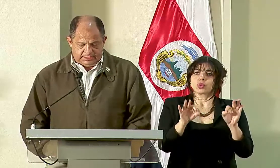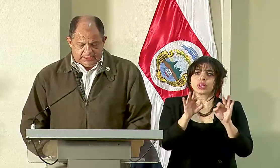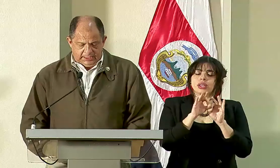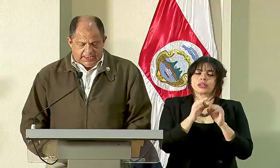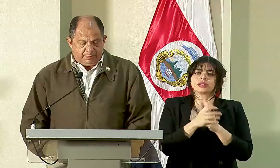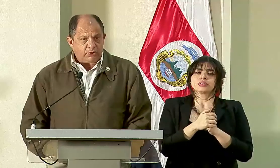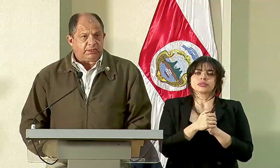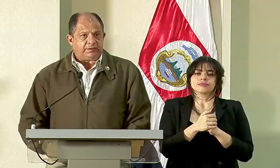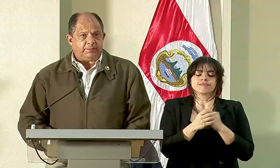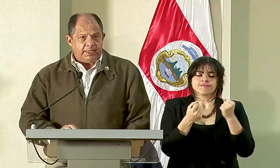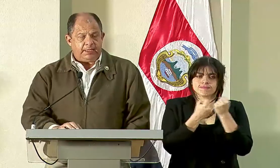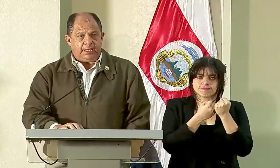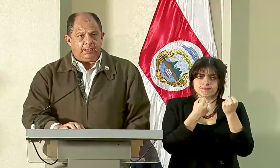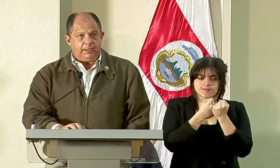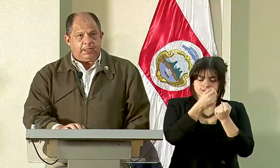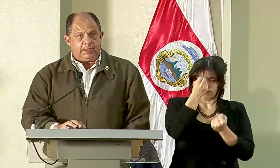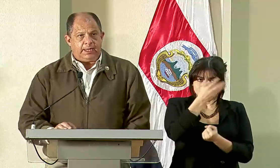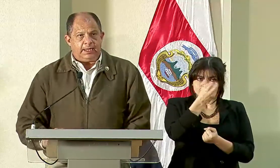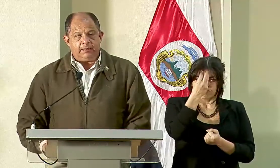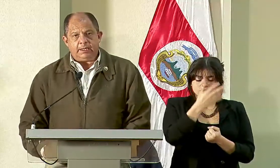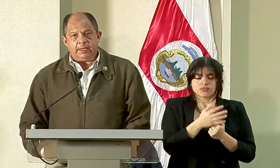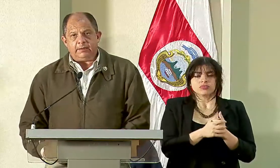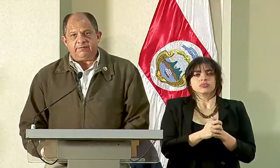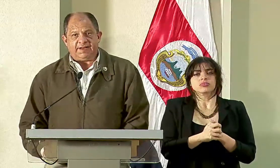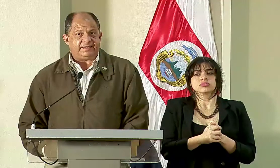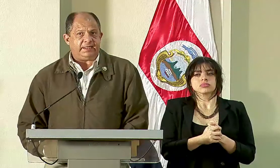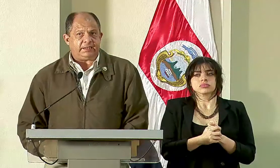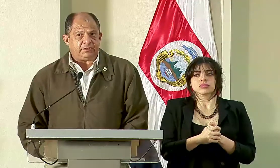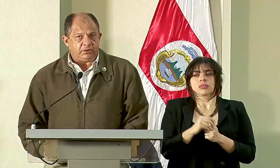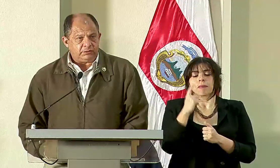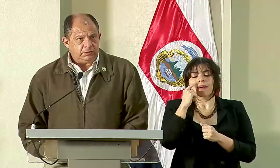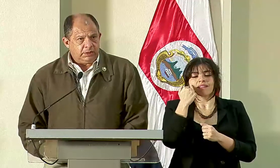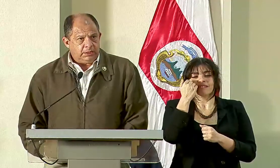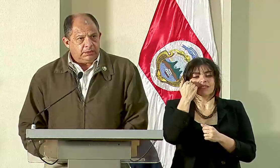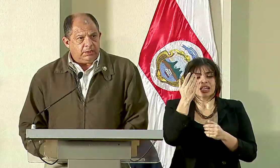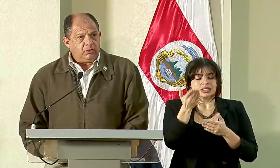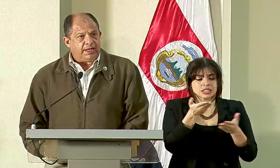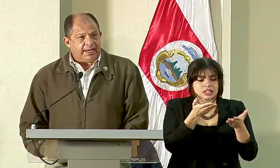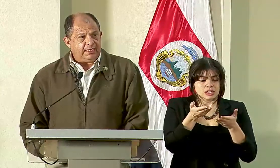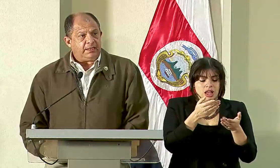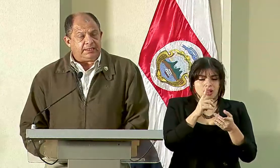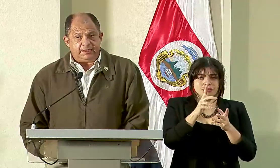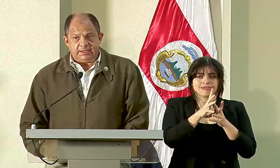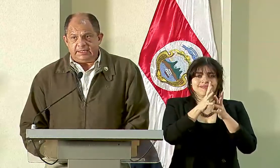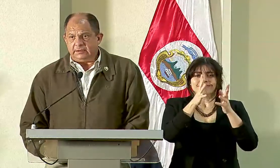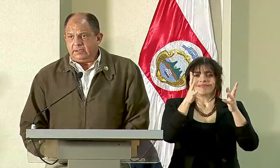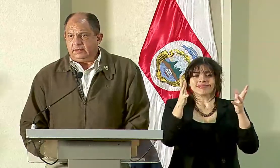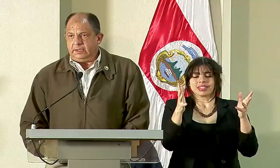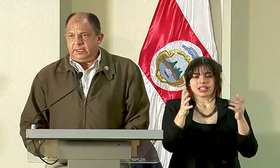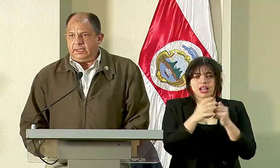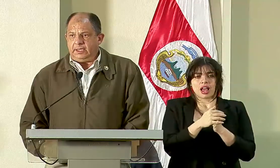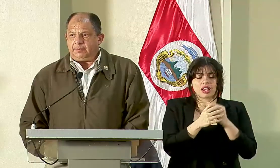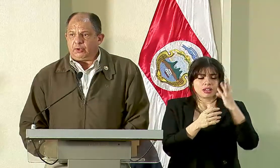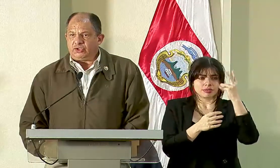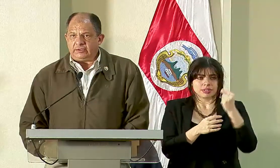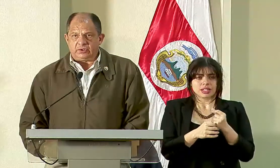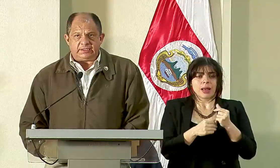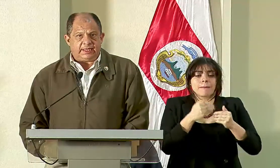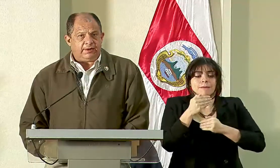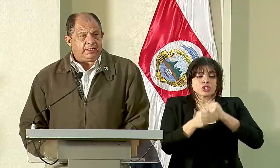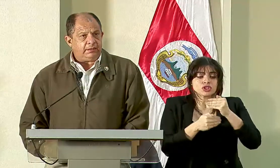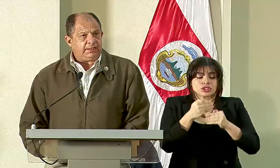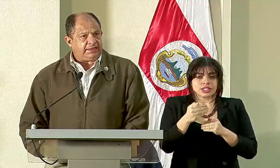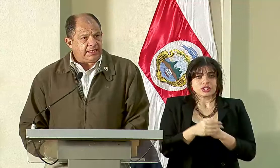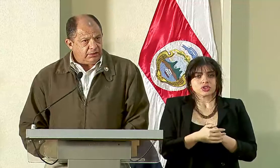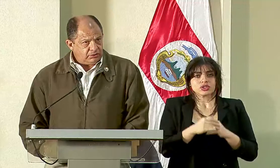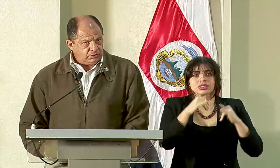aportes también en la facilitación de una gran cantidad de procesos